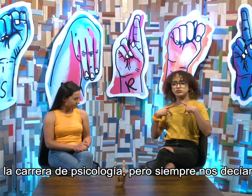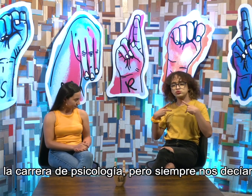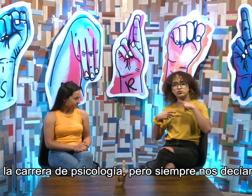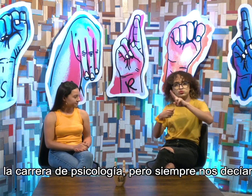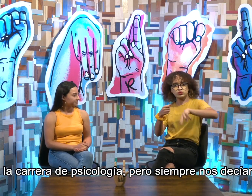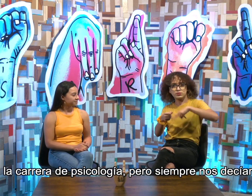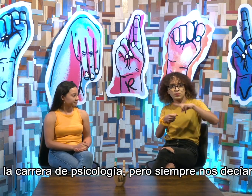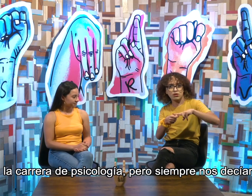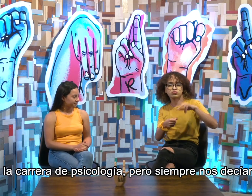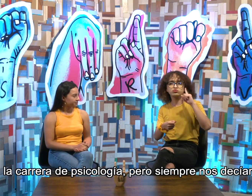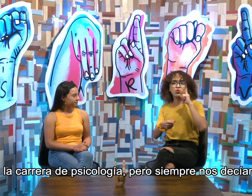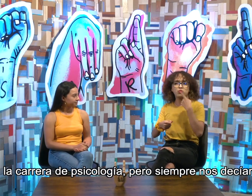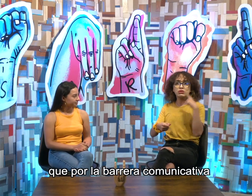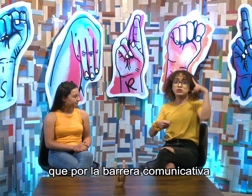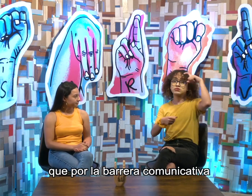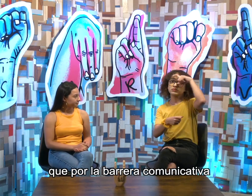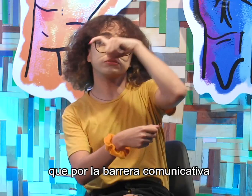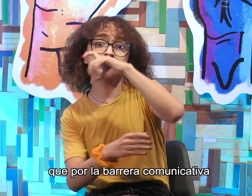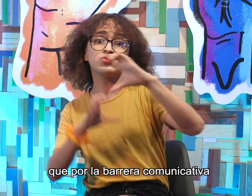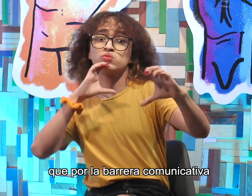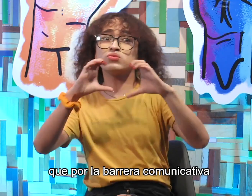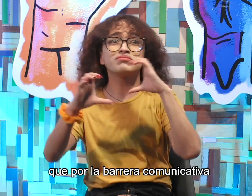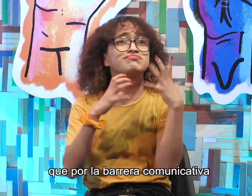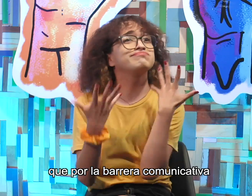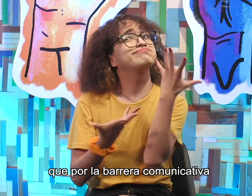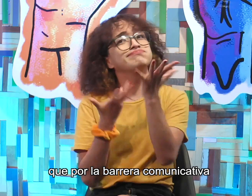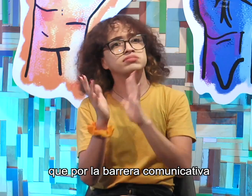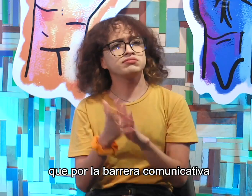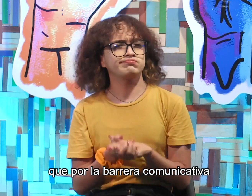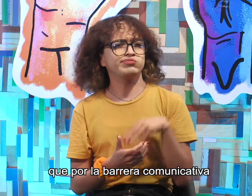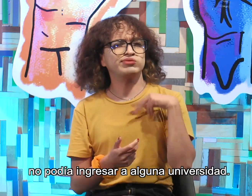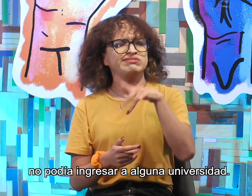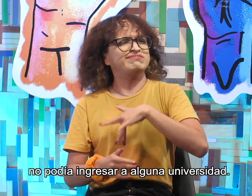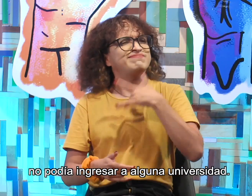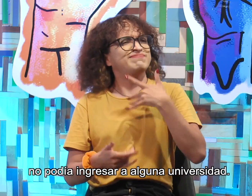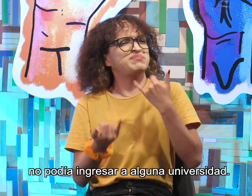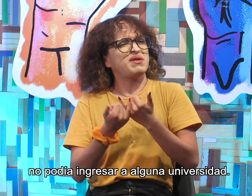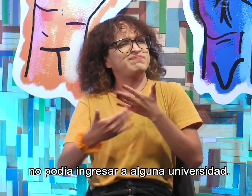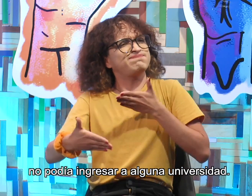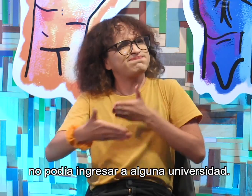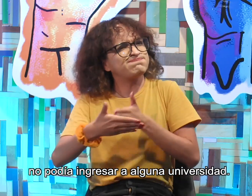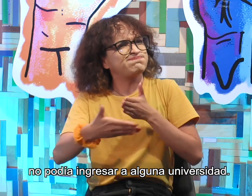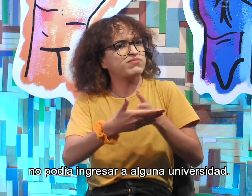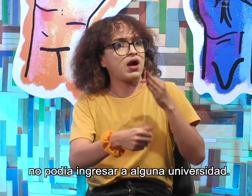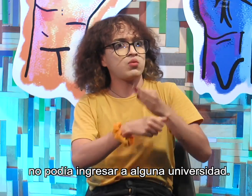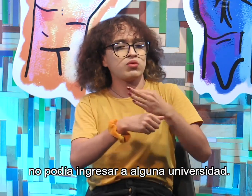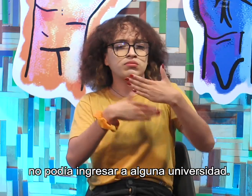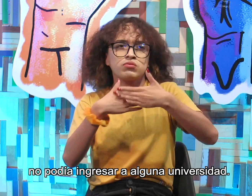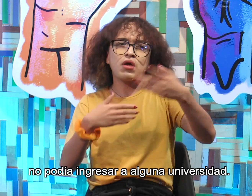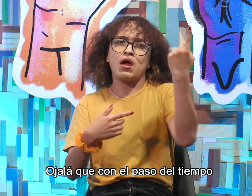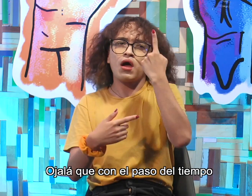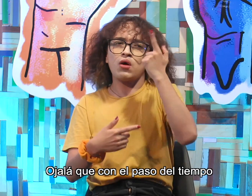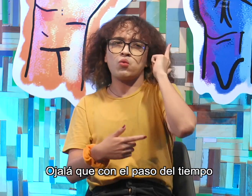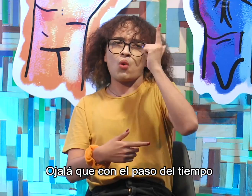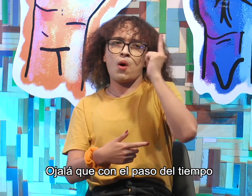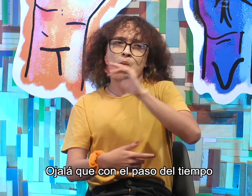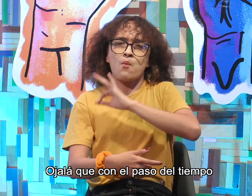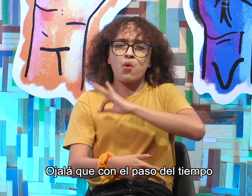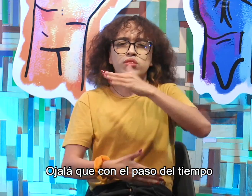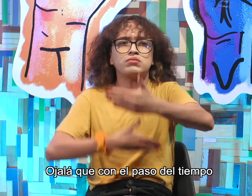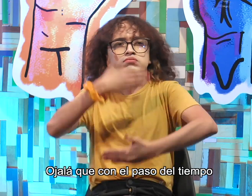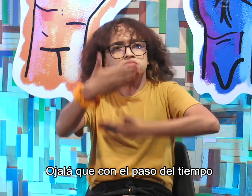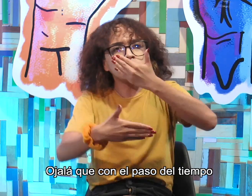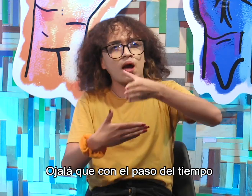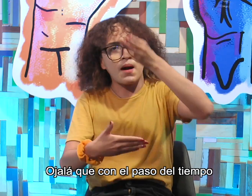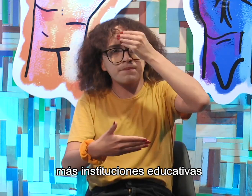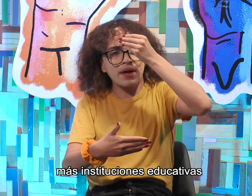pero siempre nos decían que por la barrera comunicativa no podía ingresar a alguna universidad. Ojalá que con el